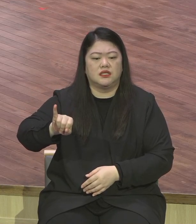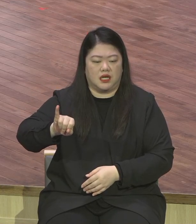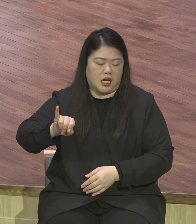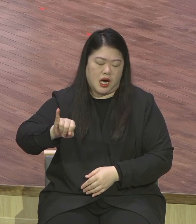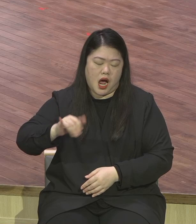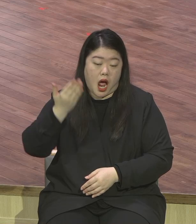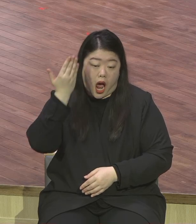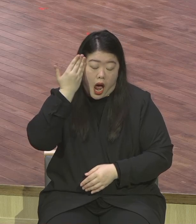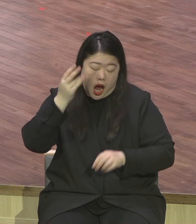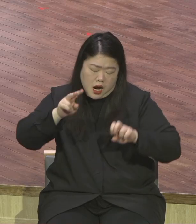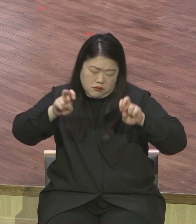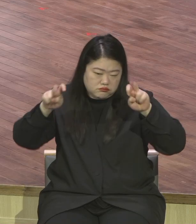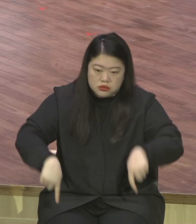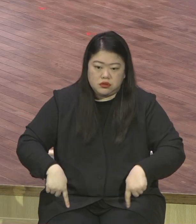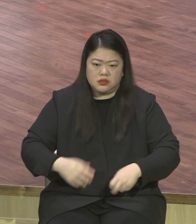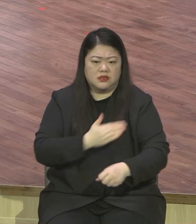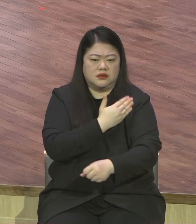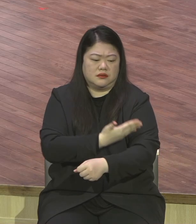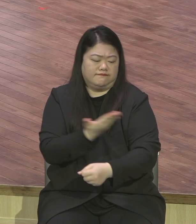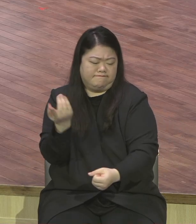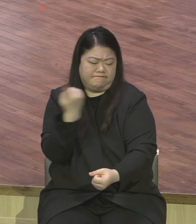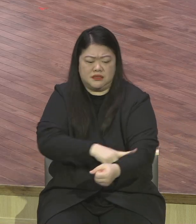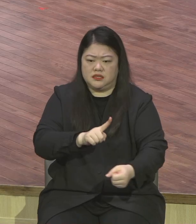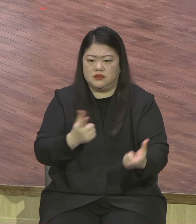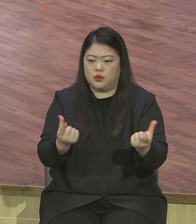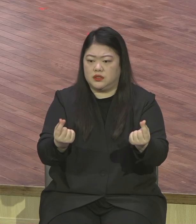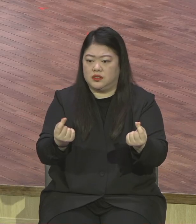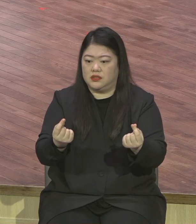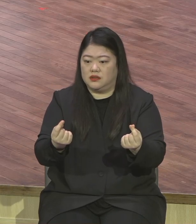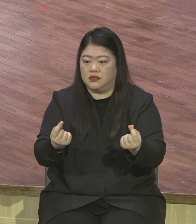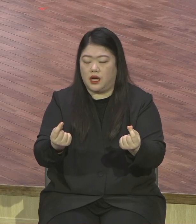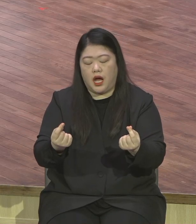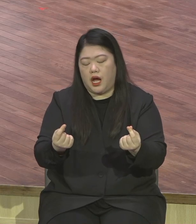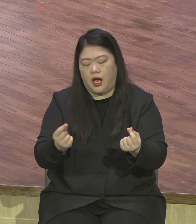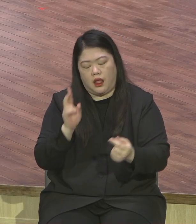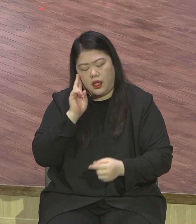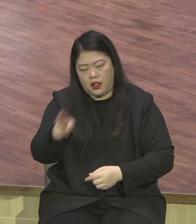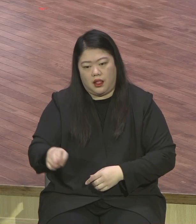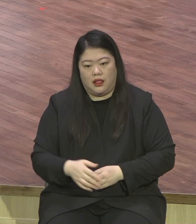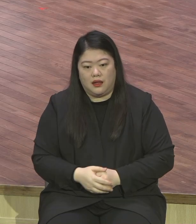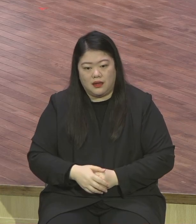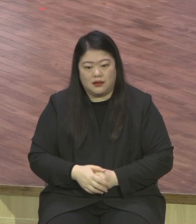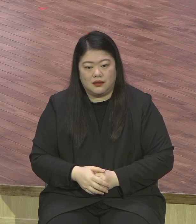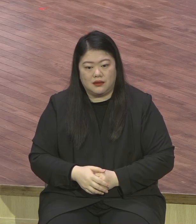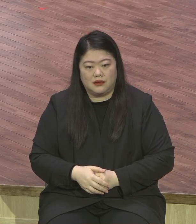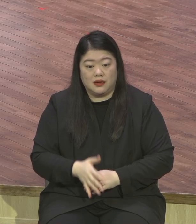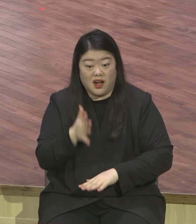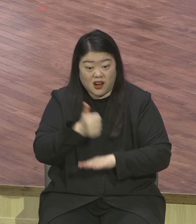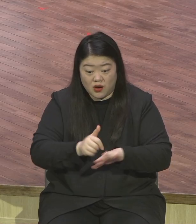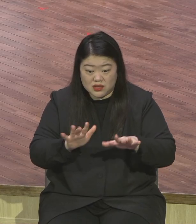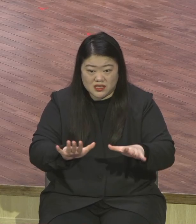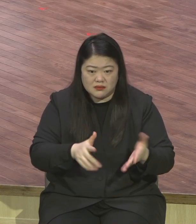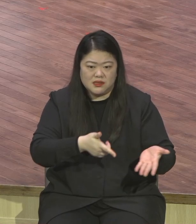무능 그래서 이제 이어지고 있는 결과로 전 세계가 어떻게 되었냐